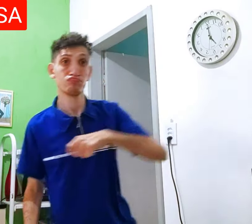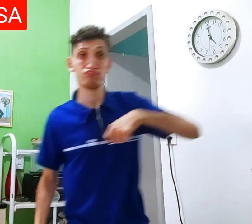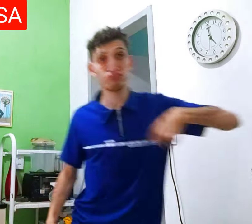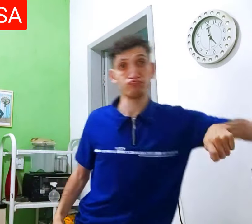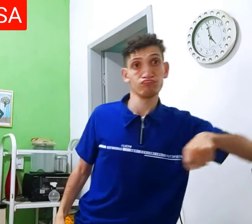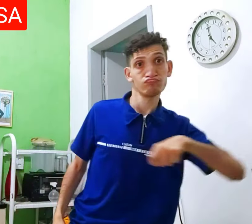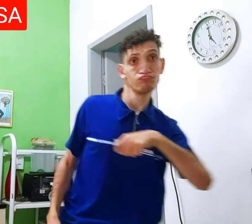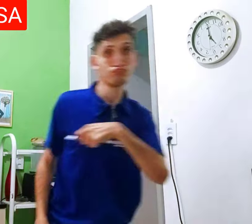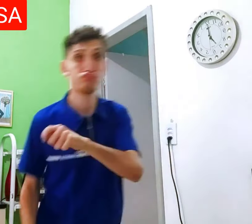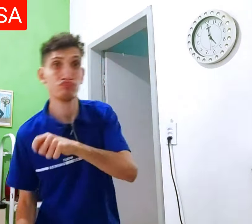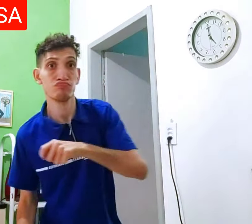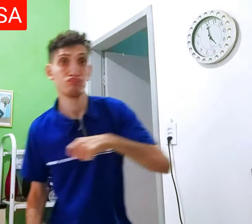Vai até assim,